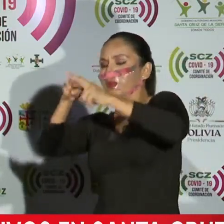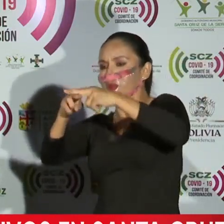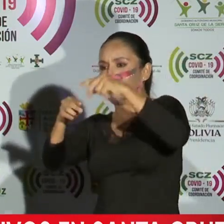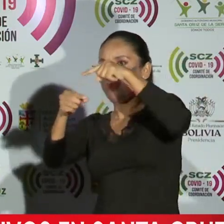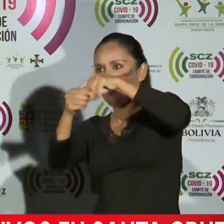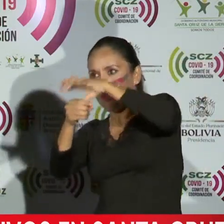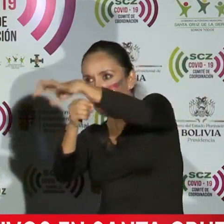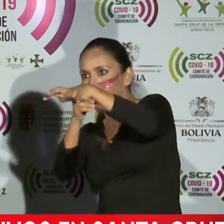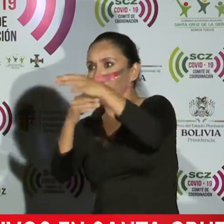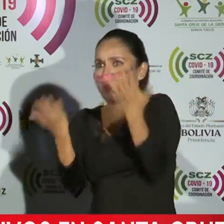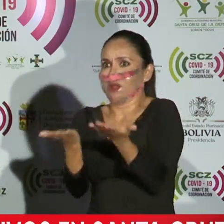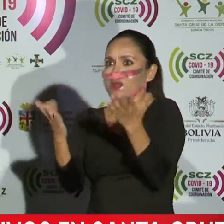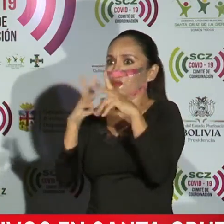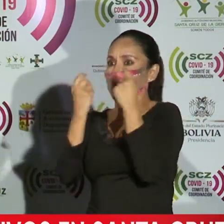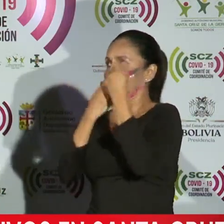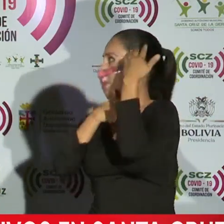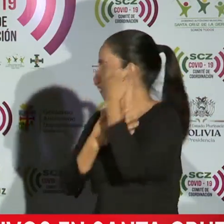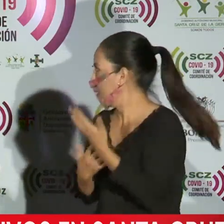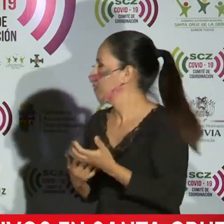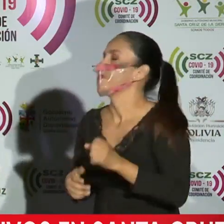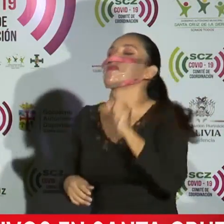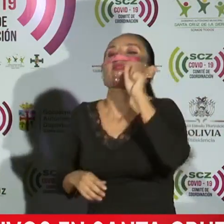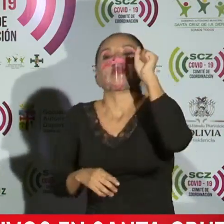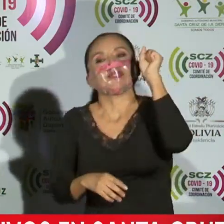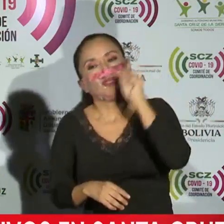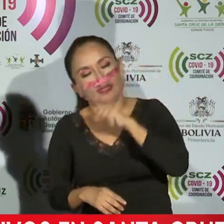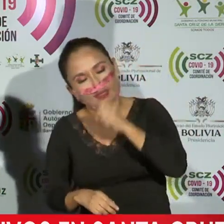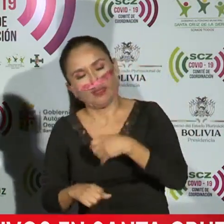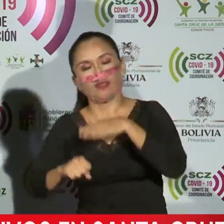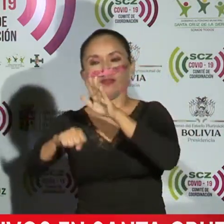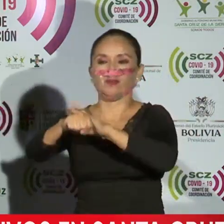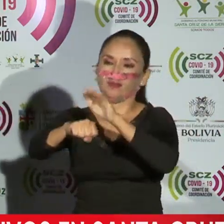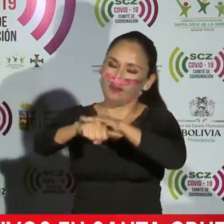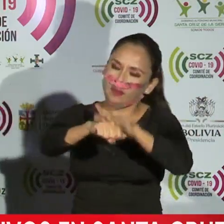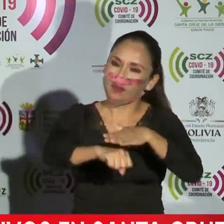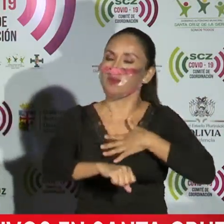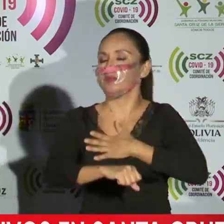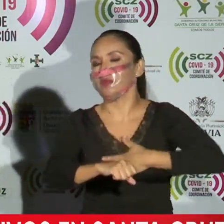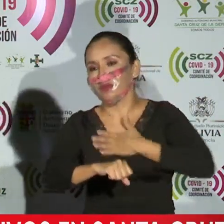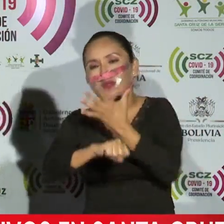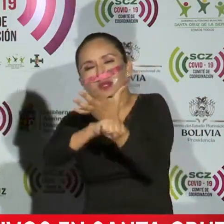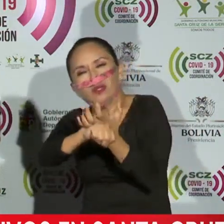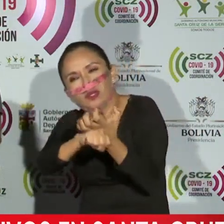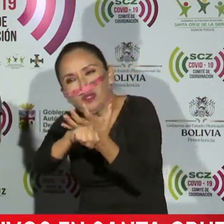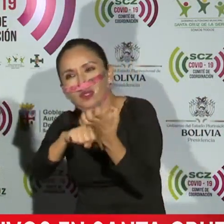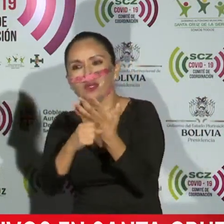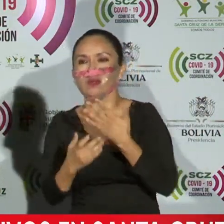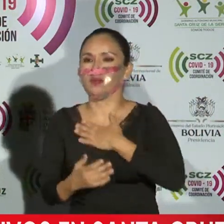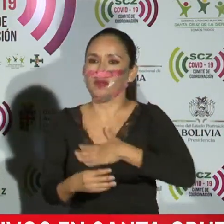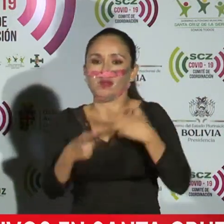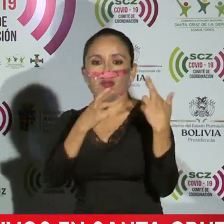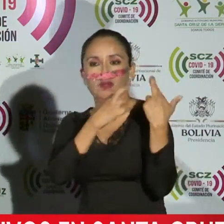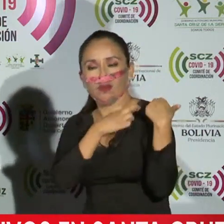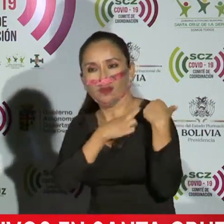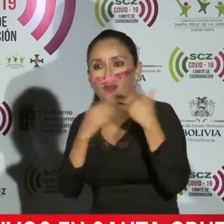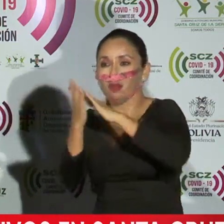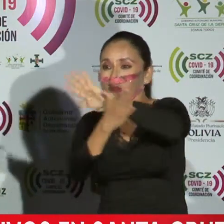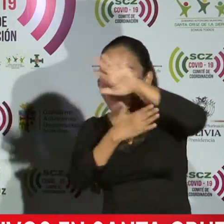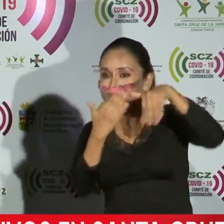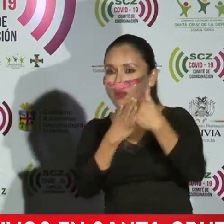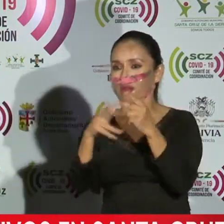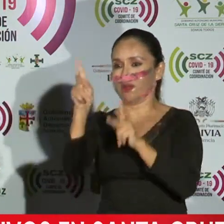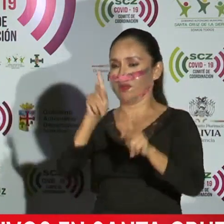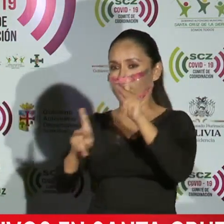sobre todo en el departamento de la ciudad de Santa Cruz. Sí, queremos hacer un llamado ferviente, un llamado a la responsabilidad colectiva de la